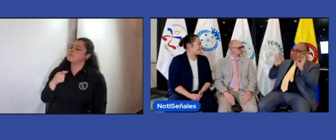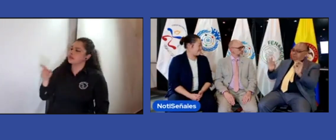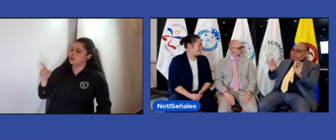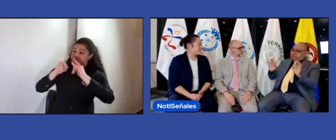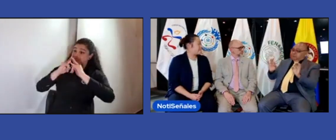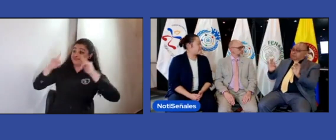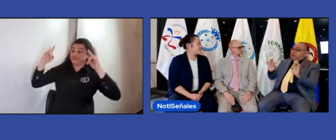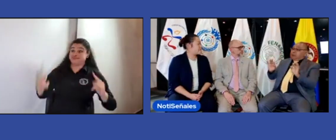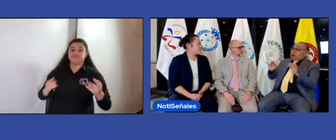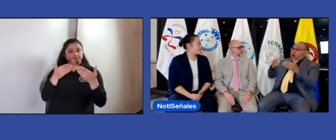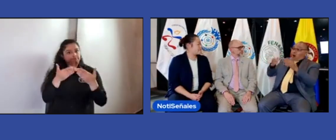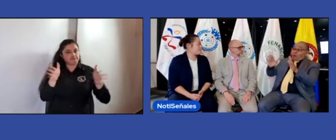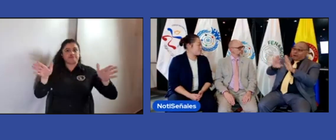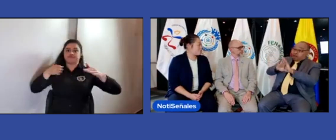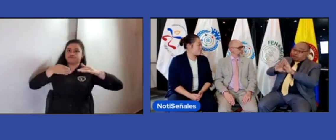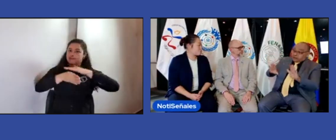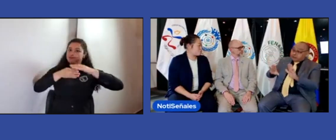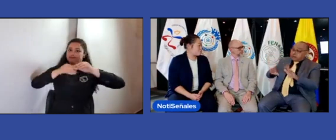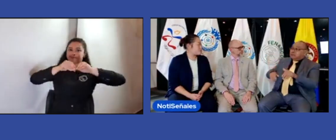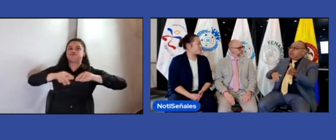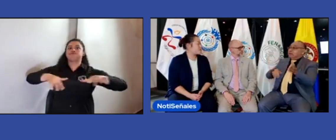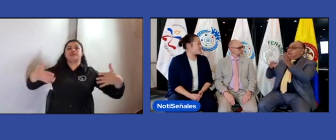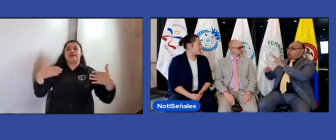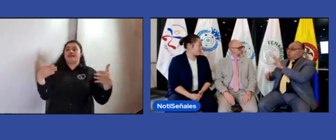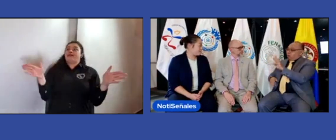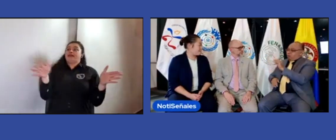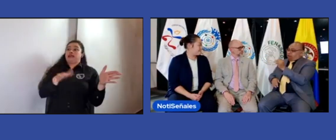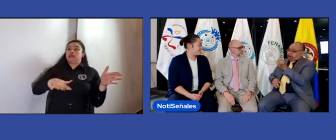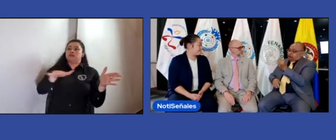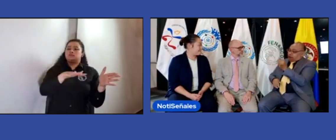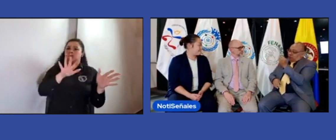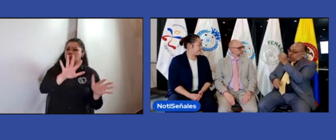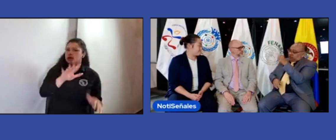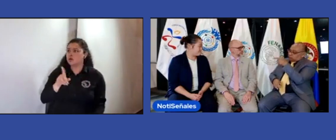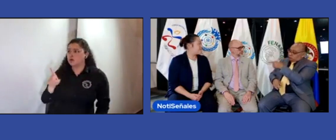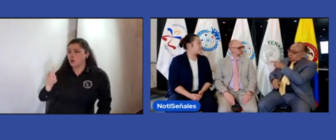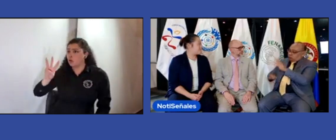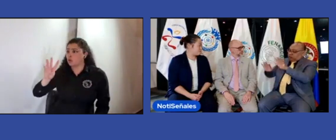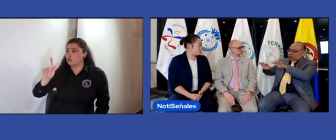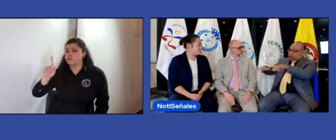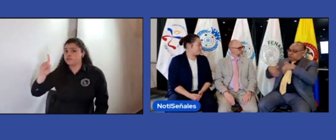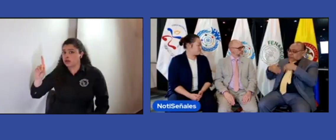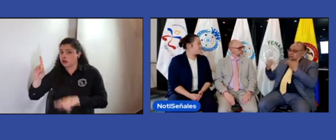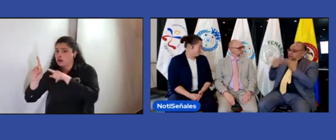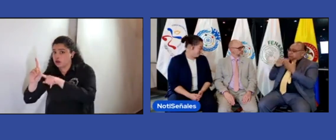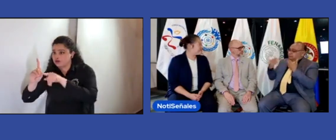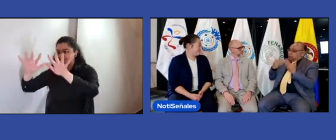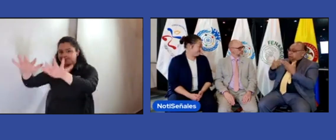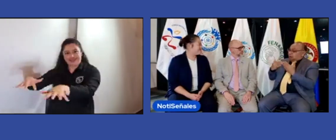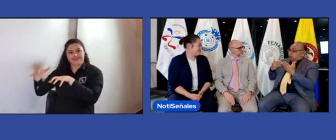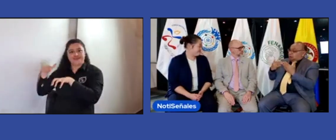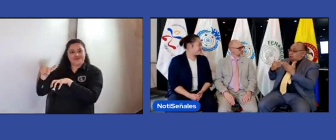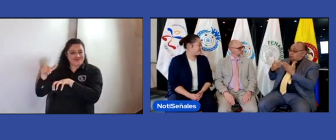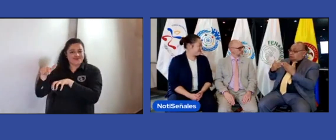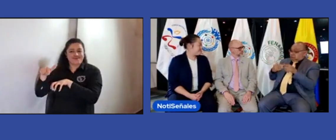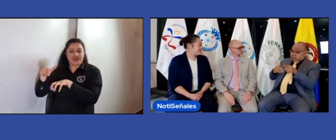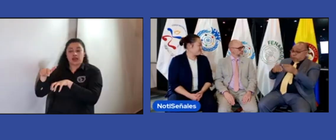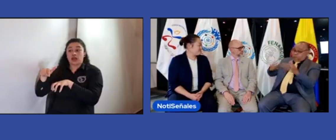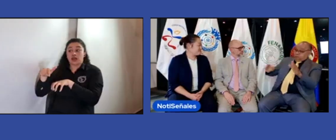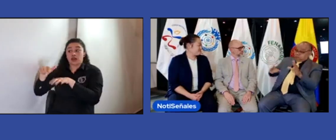segunda pregunta es, bueno, si tenemos el campamento finalizado esto en la asamblea de la